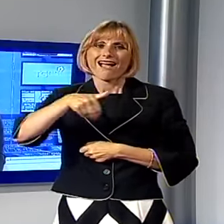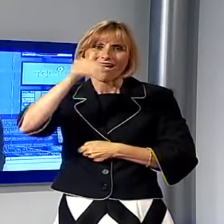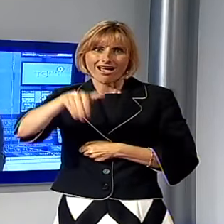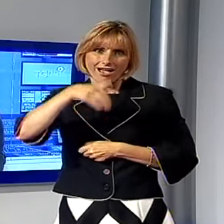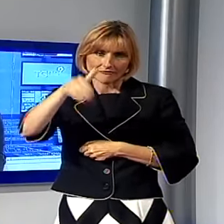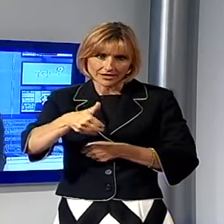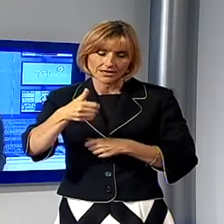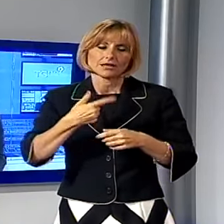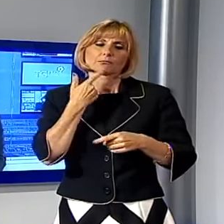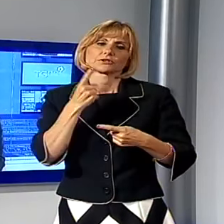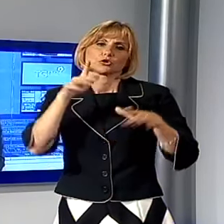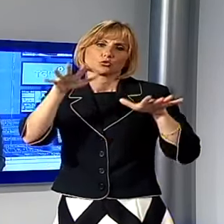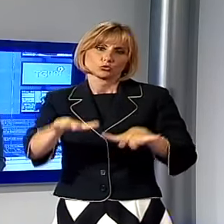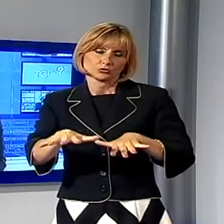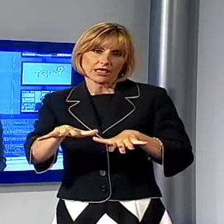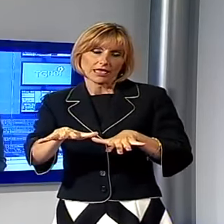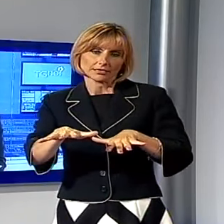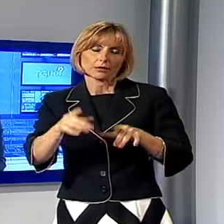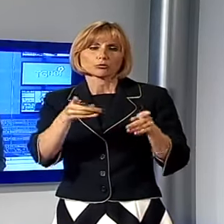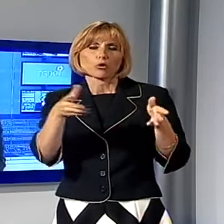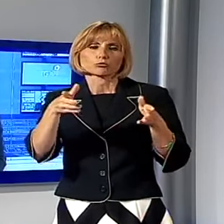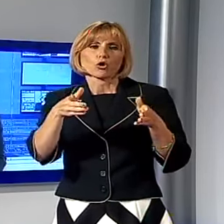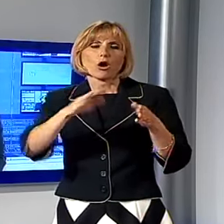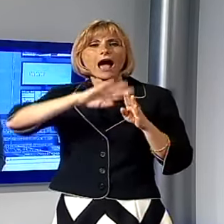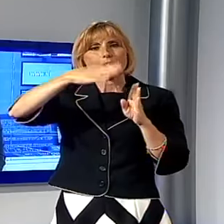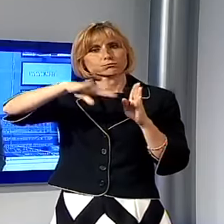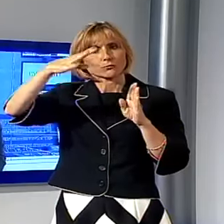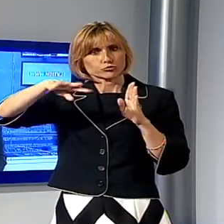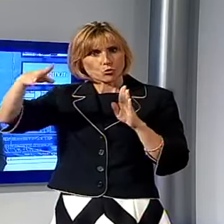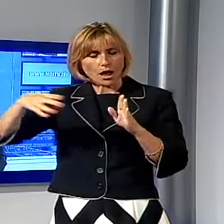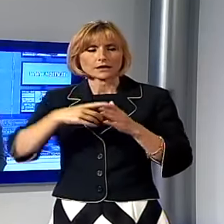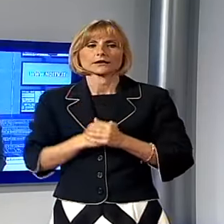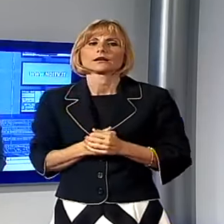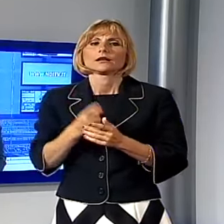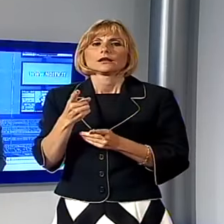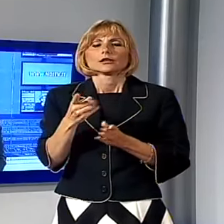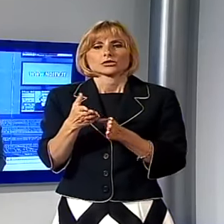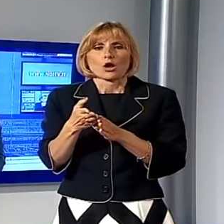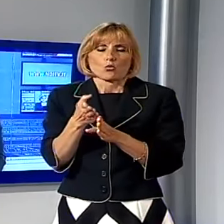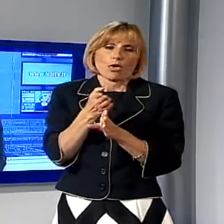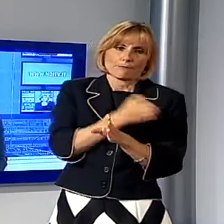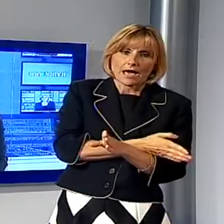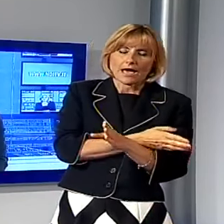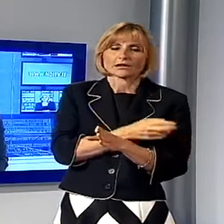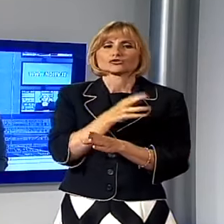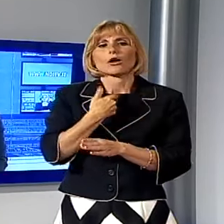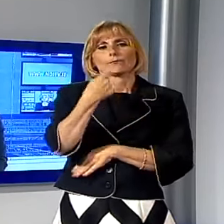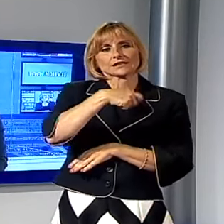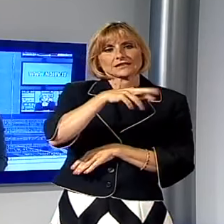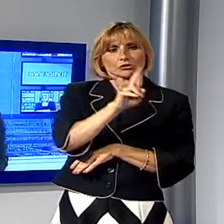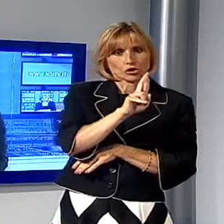cioè che andrebbe a tutelare lo skyline delle apuane quindi mentre da un lato il Presidente Rossi si dice